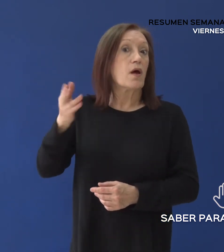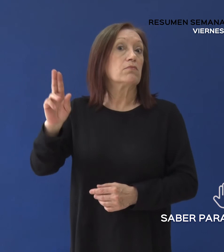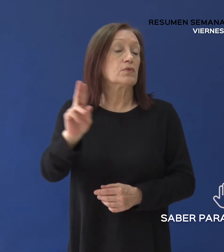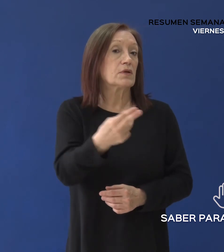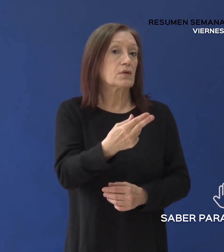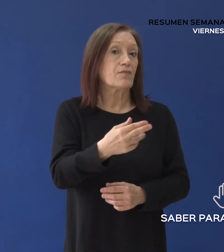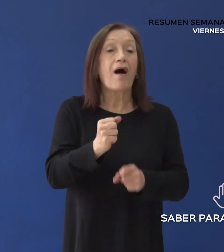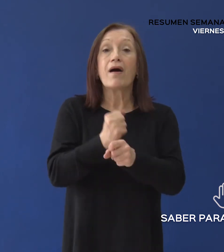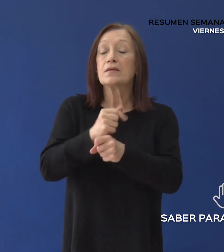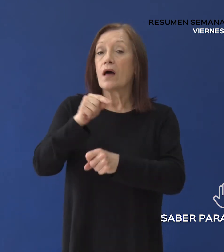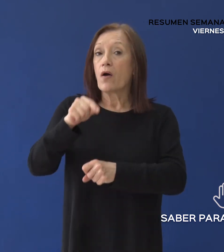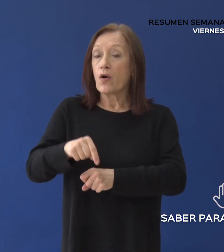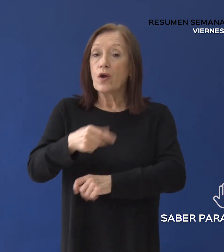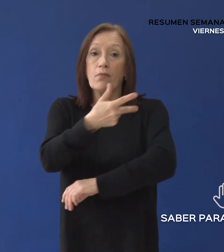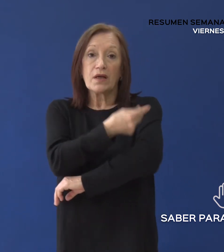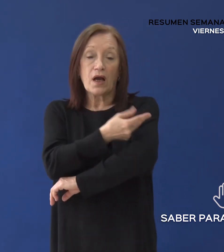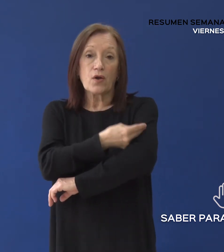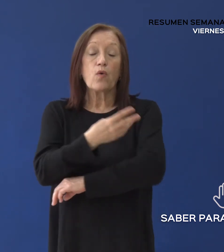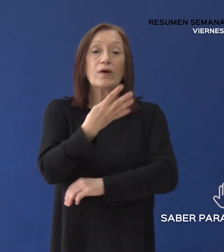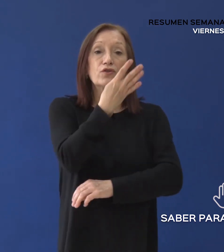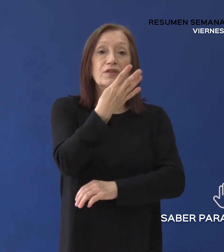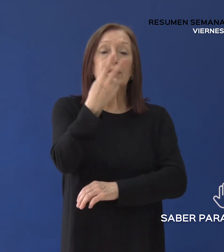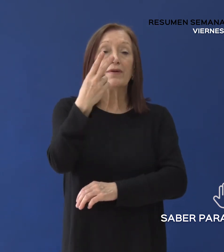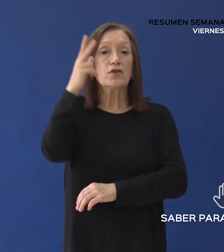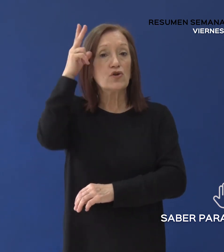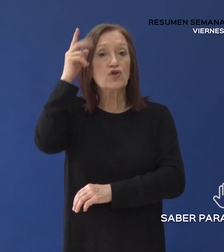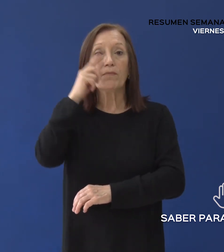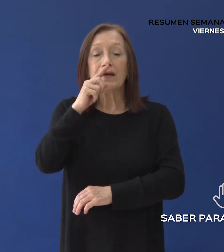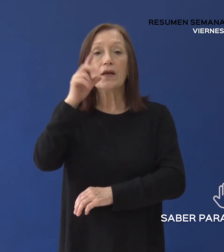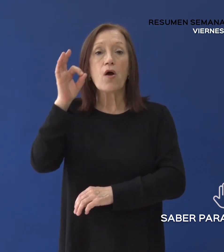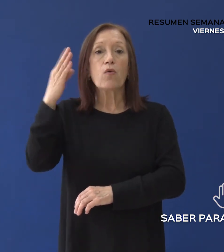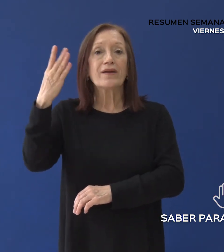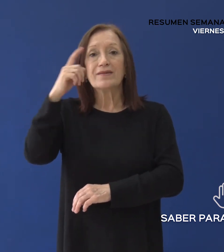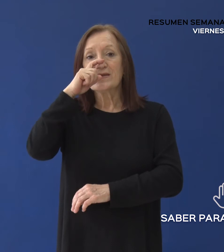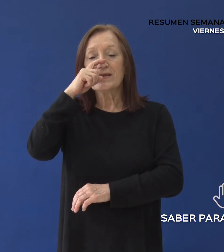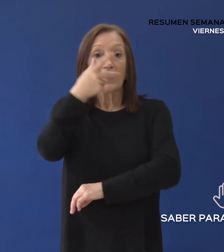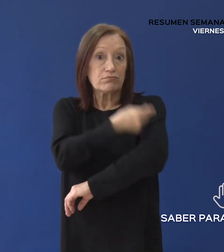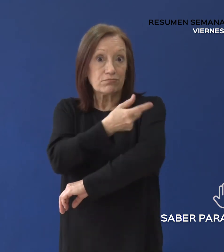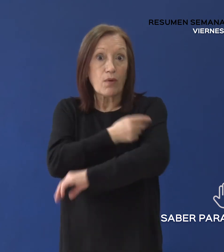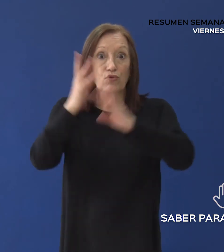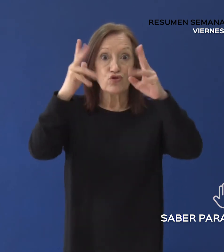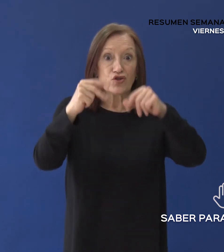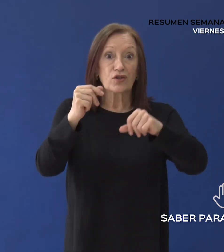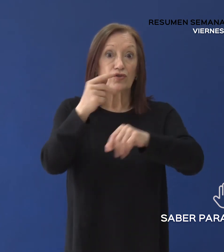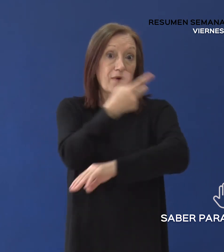Hasta el momento se aplicaron 428.047 dosis del Plan Vacunar para Prevenir.